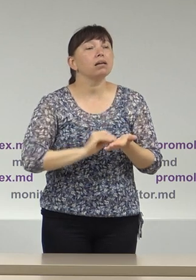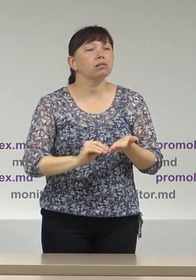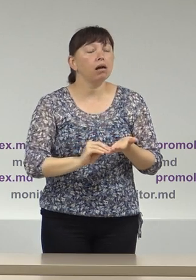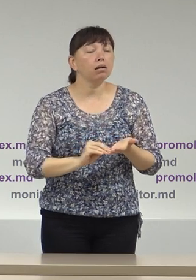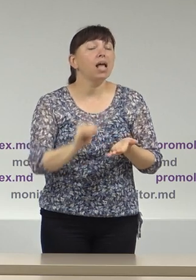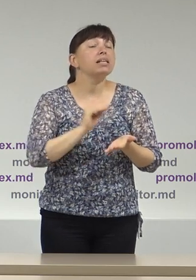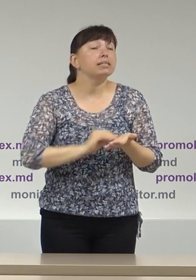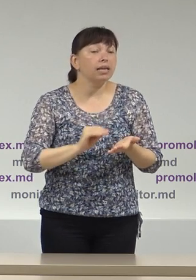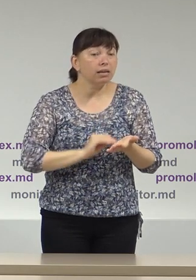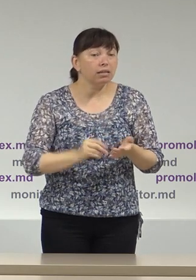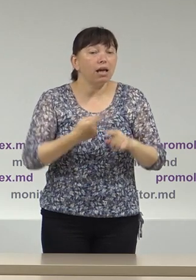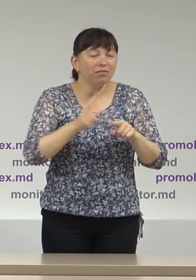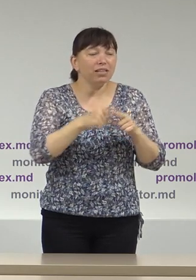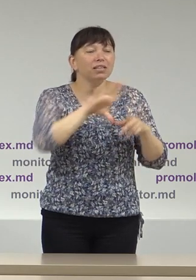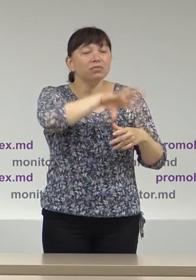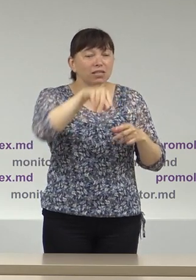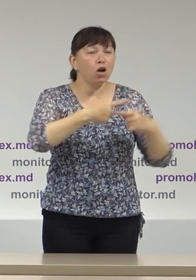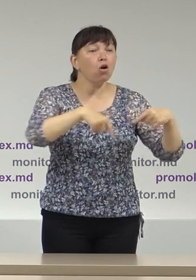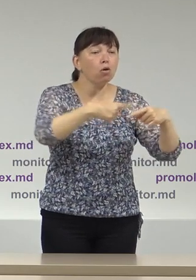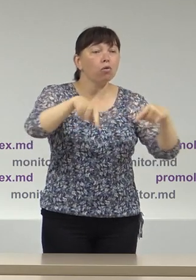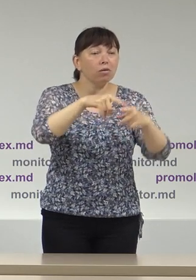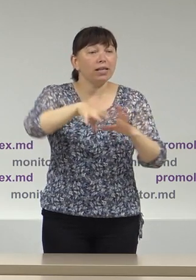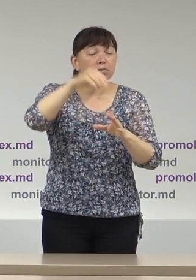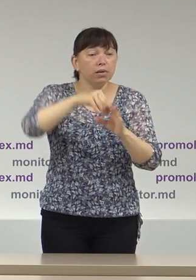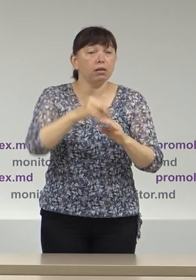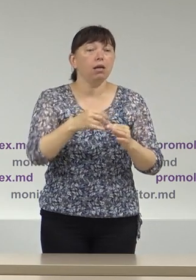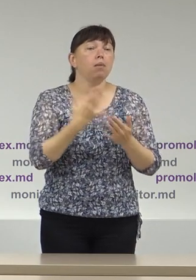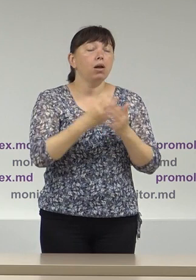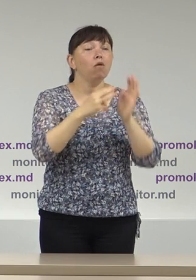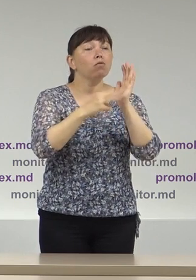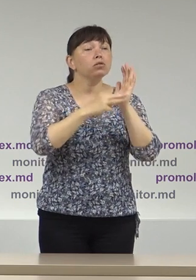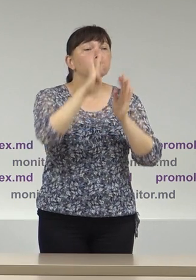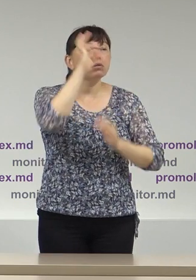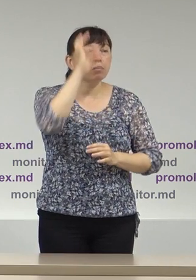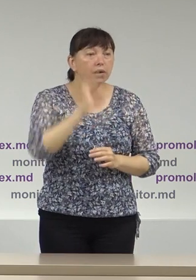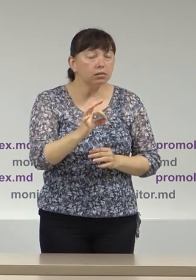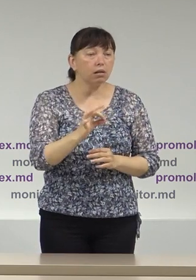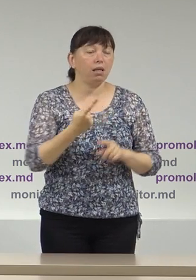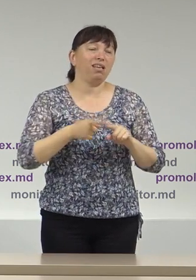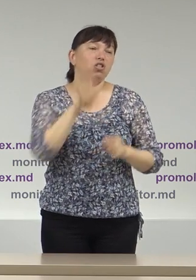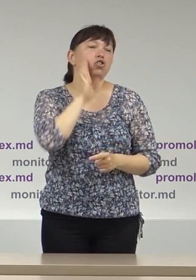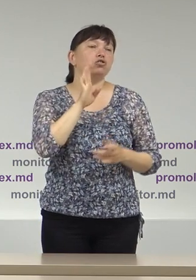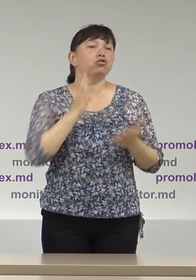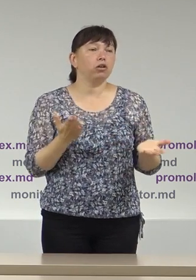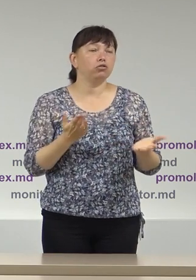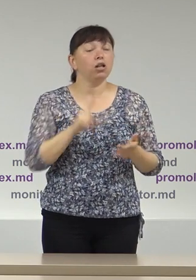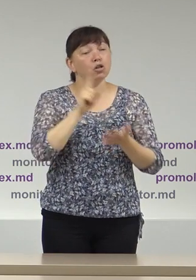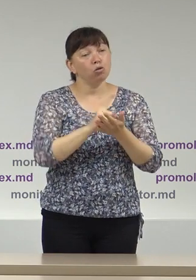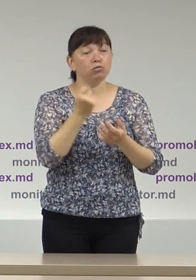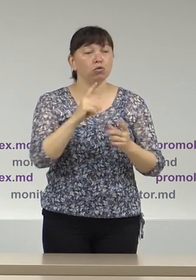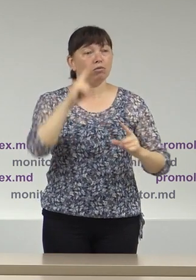este ocupată în aceste Consilii de Circunscripție, în proporție de 84% de către femei, de către doamne.